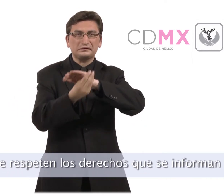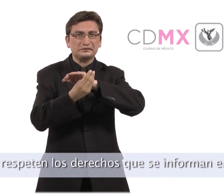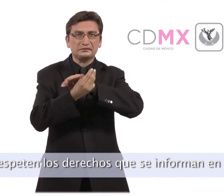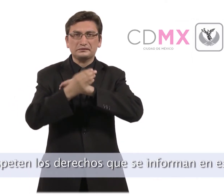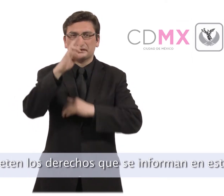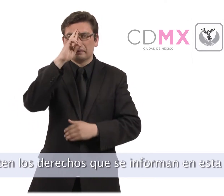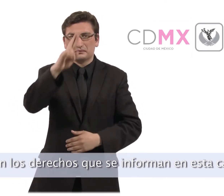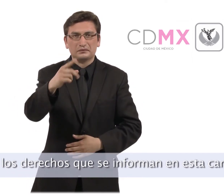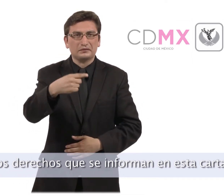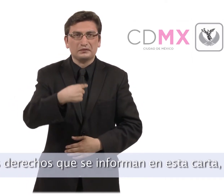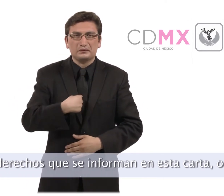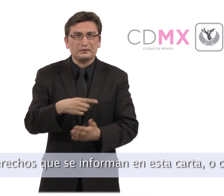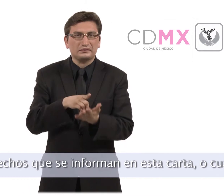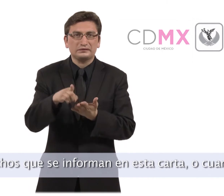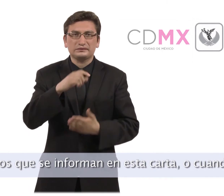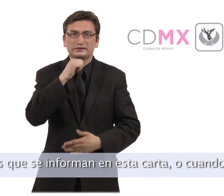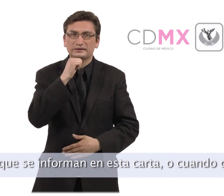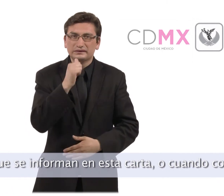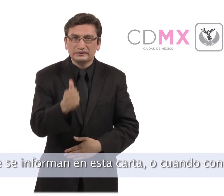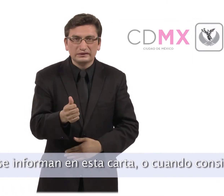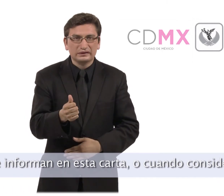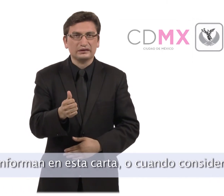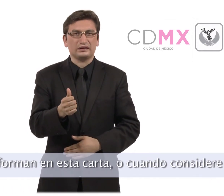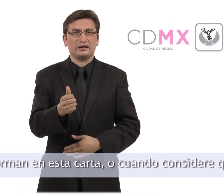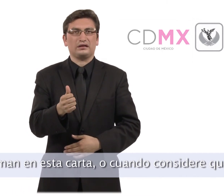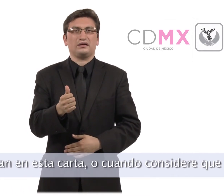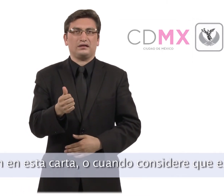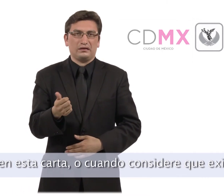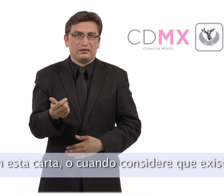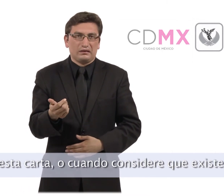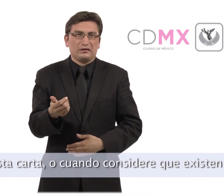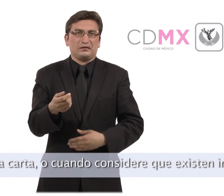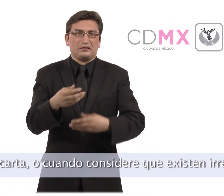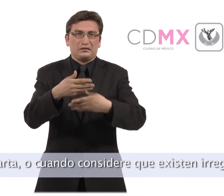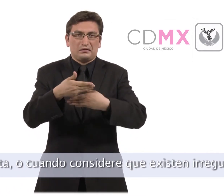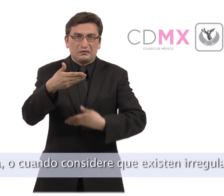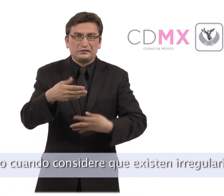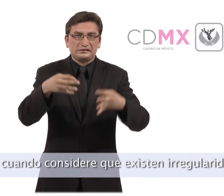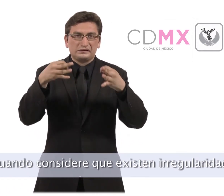considere que existen irregularidades en la actuación de los servidores públicos que le atienden.